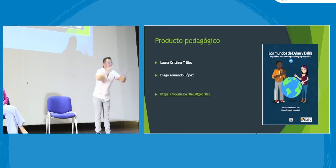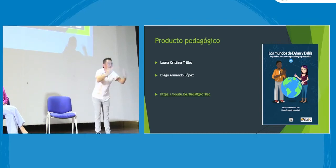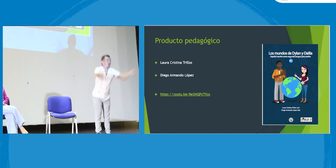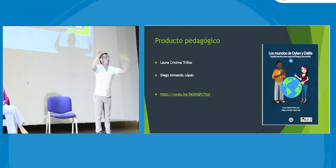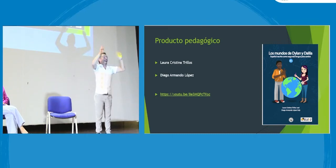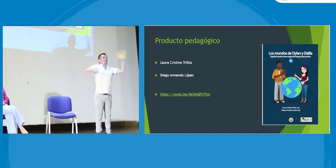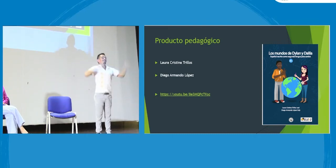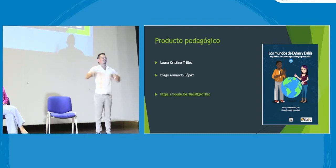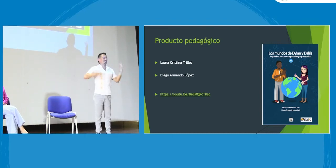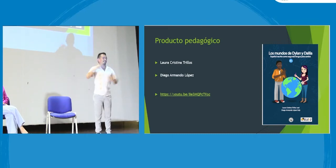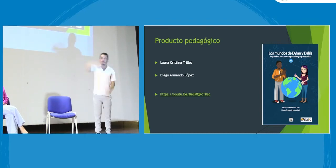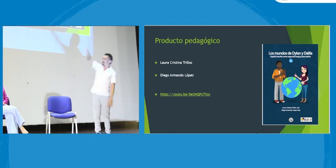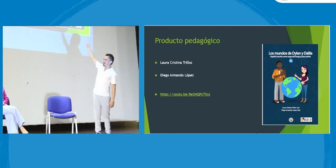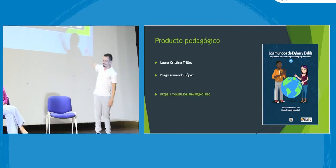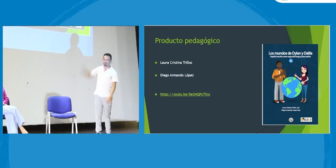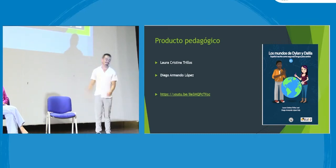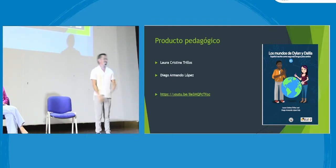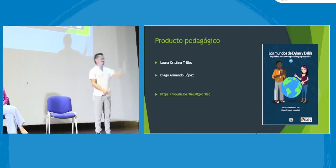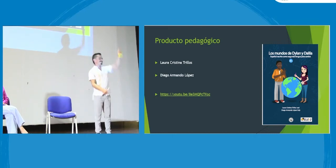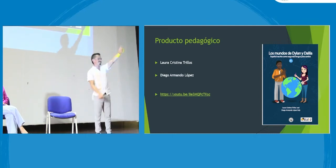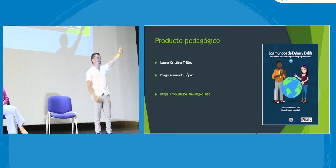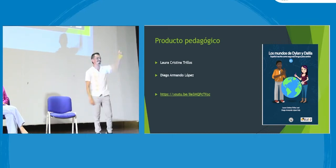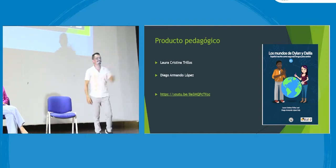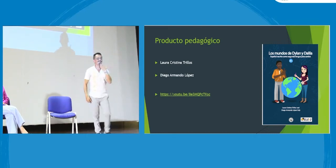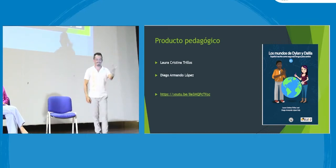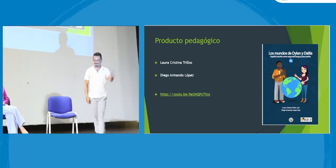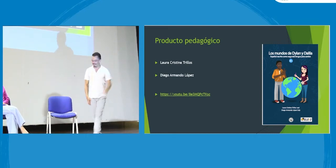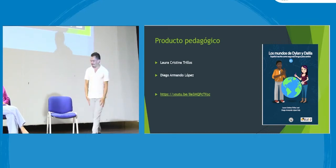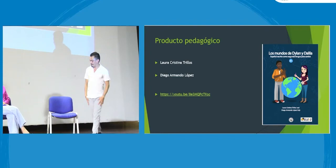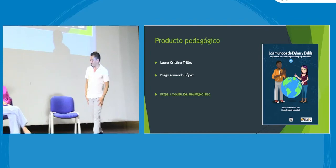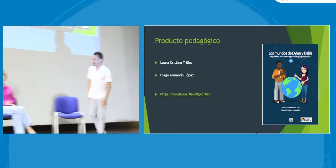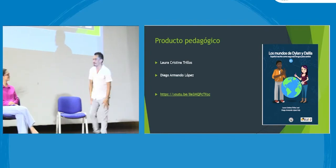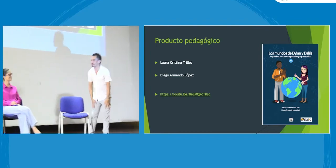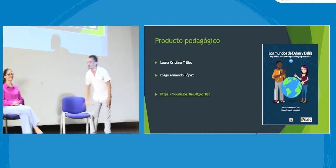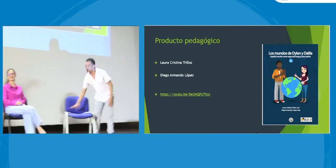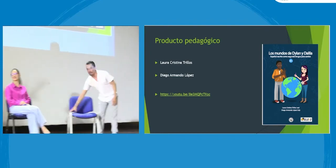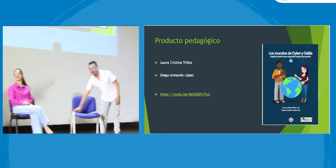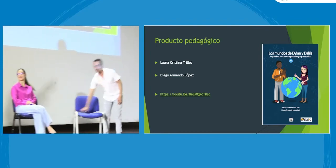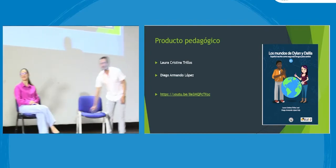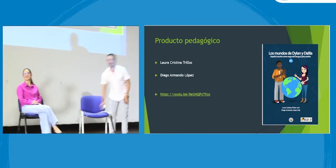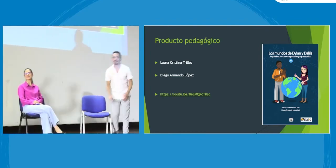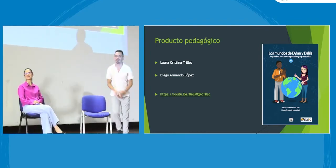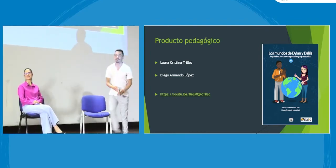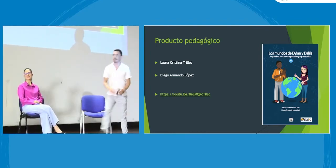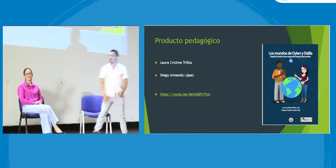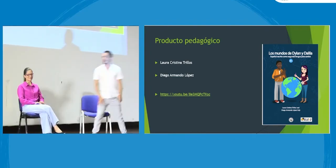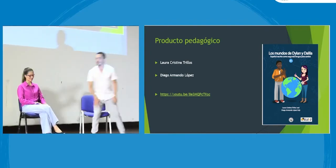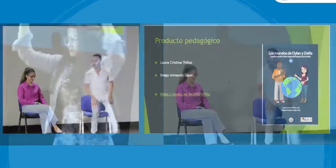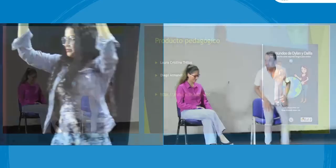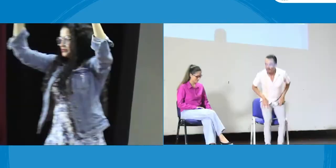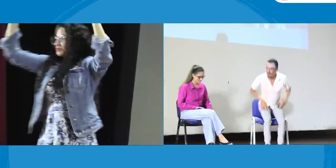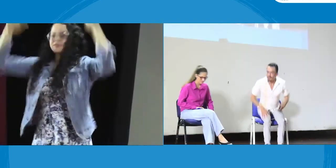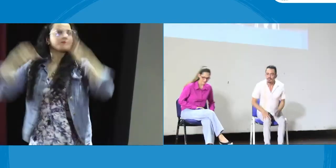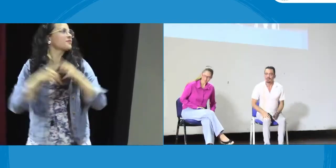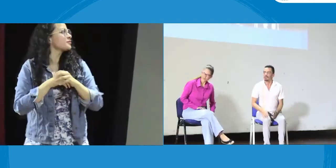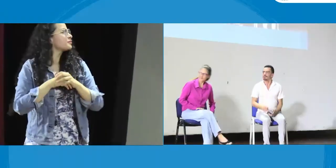nuestro marco de referencia. Esto es lo que teníamos para decirme, y ojalá disfruten el texto, y gracias por el espacio.